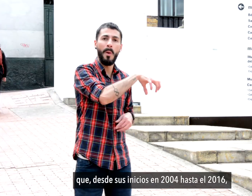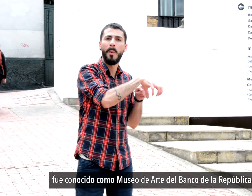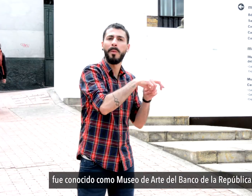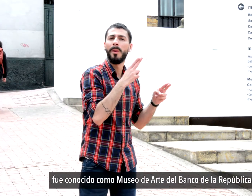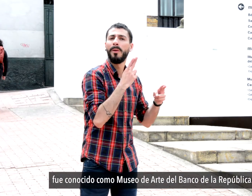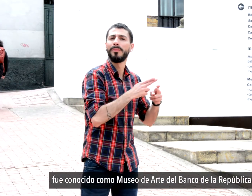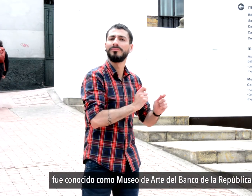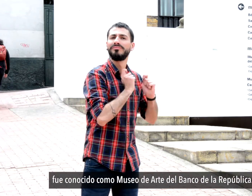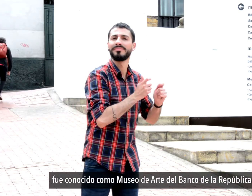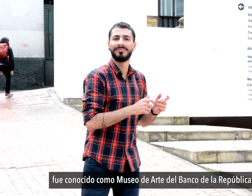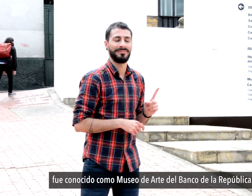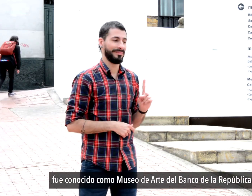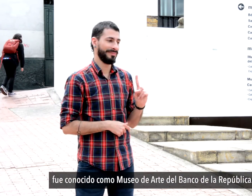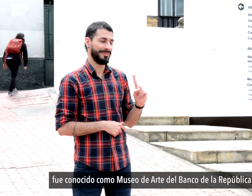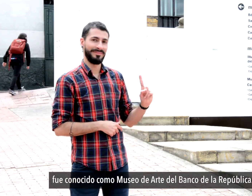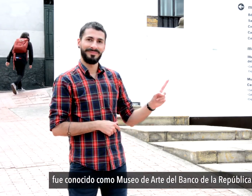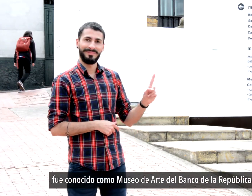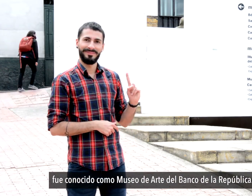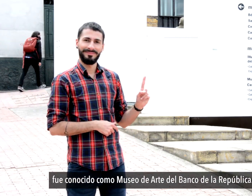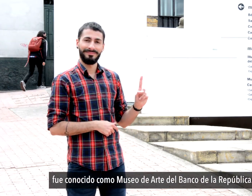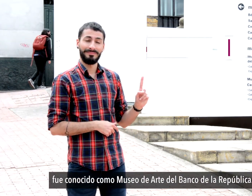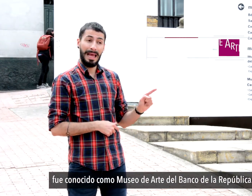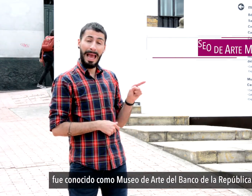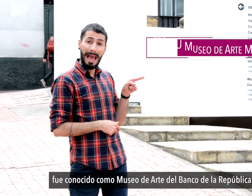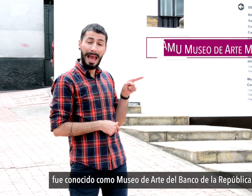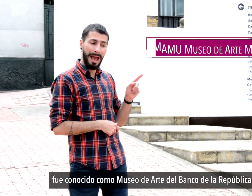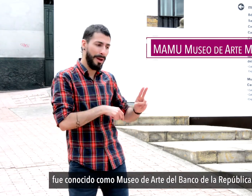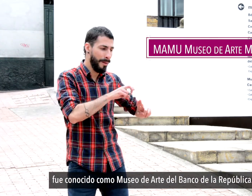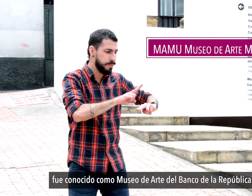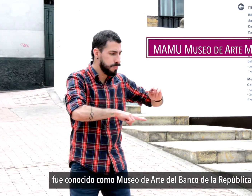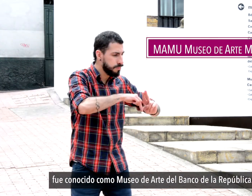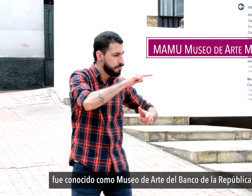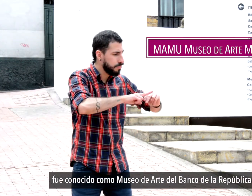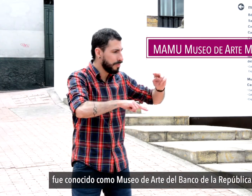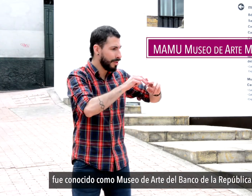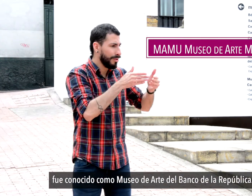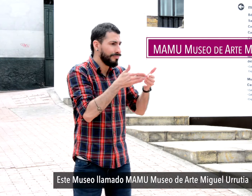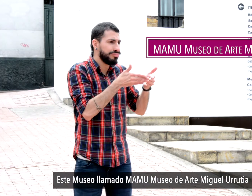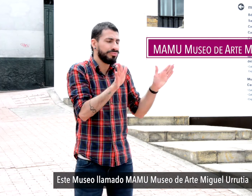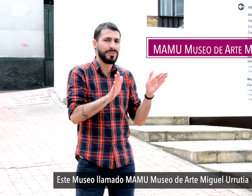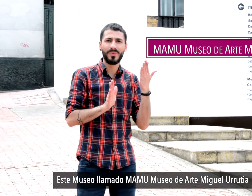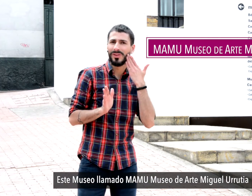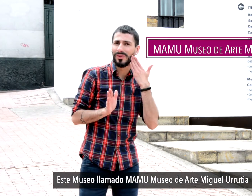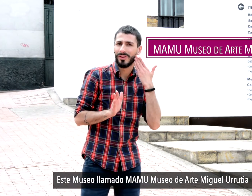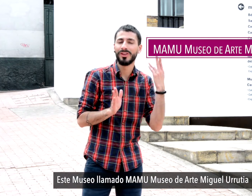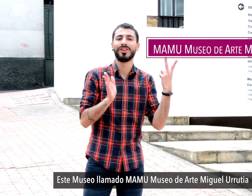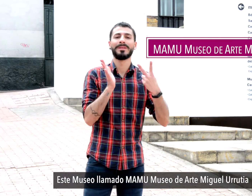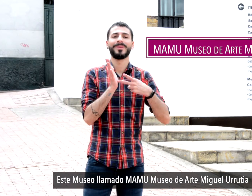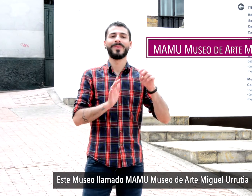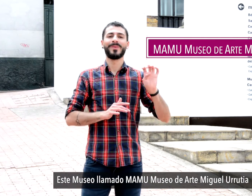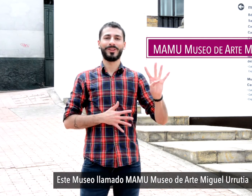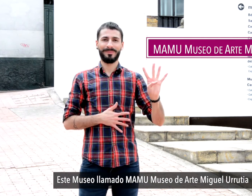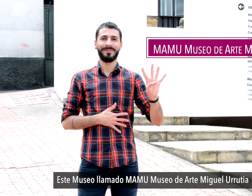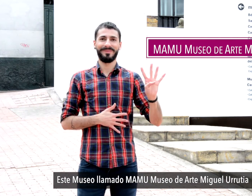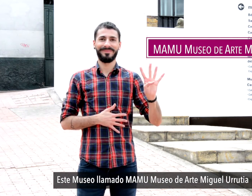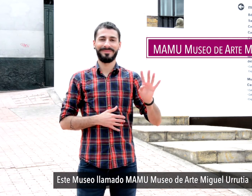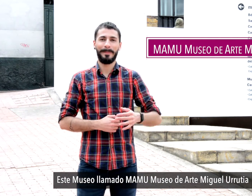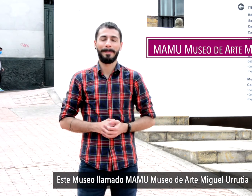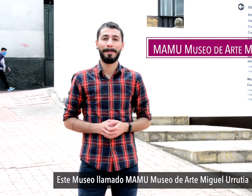fue reconocido como Museo de Arte del Banco de la República. Este museo, llamado MAMU, Museo de Arte Miguel